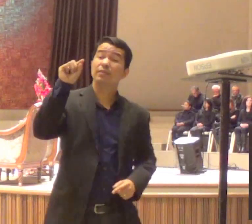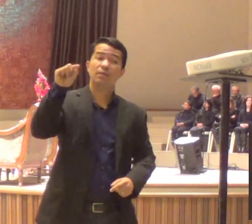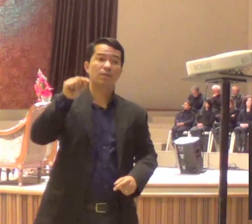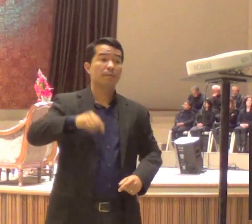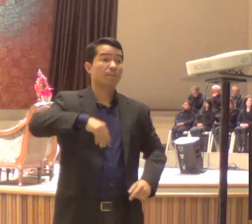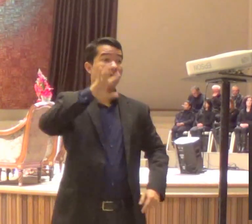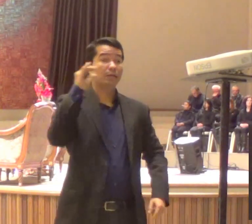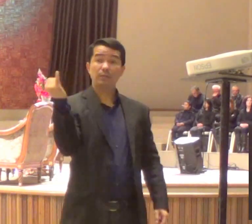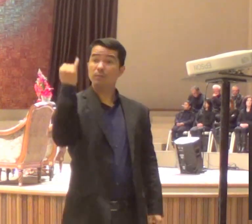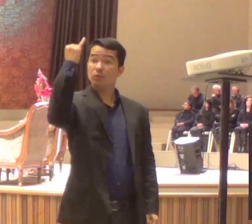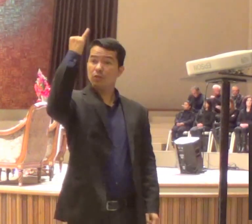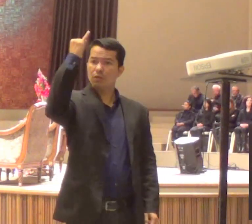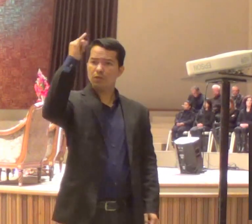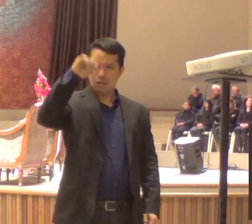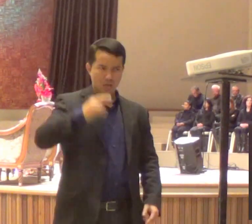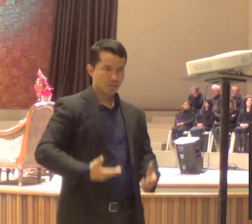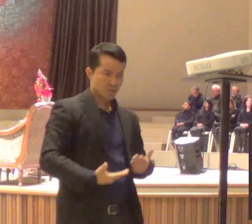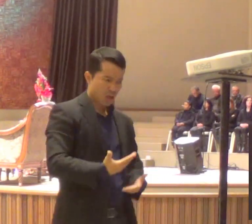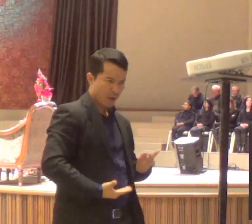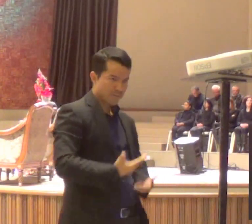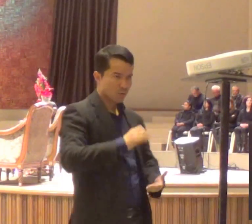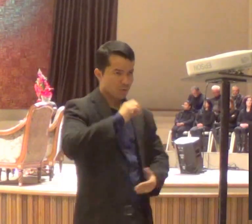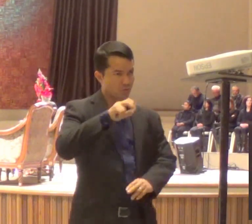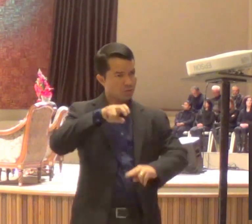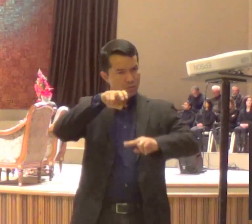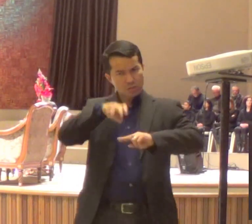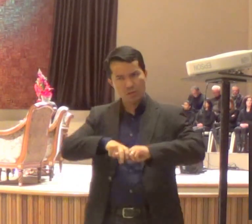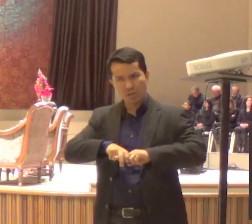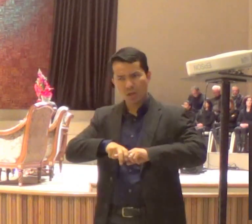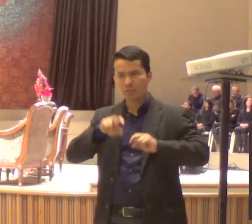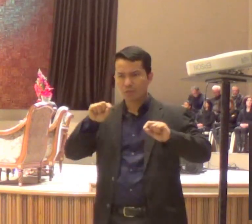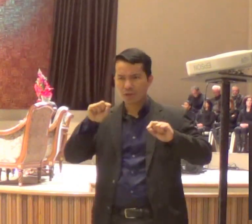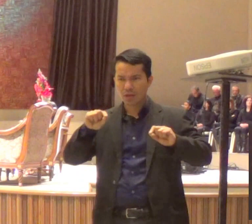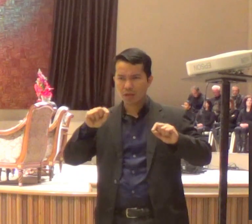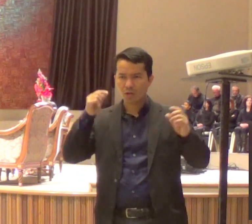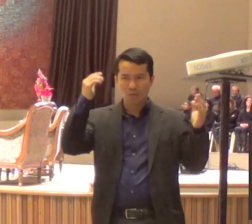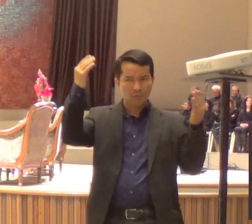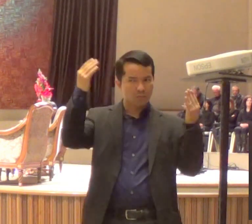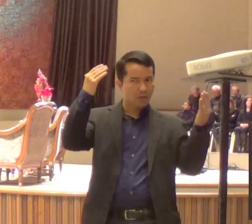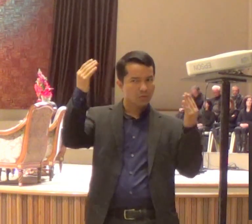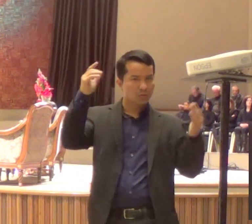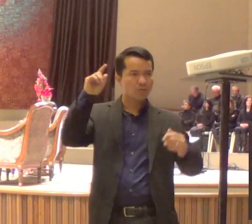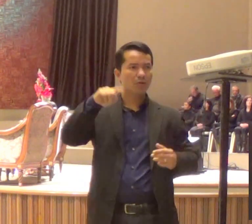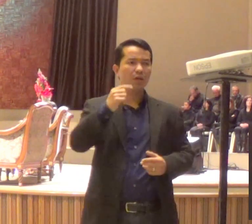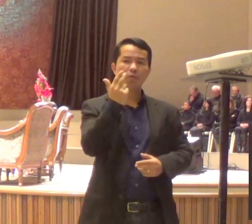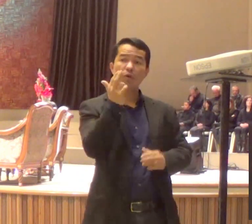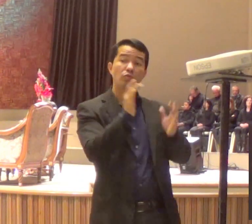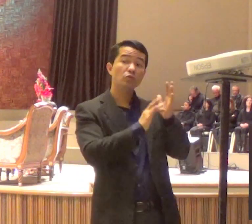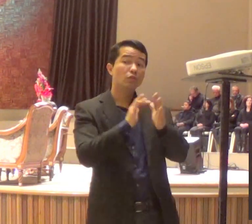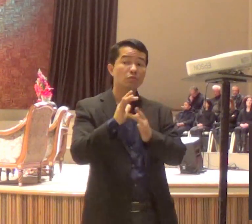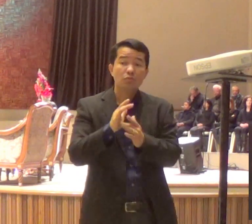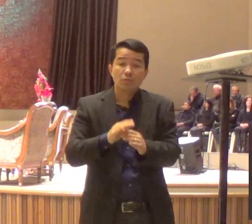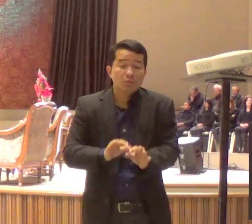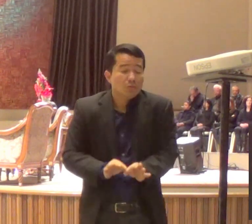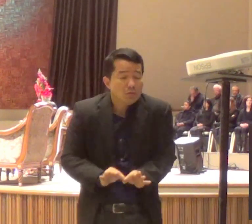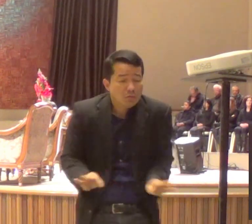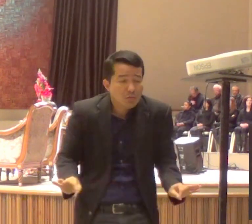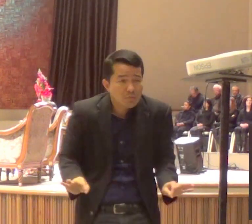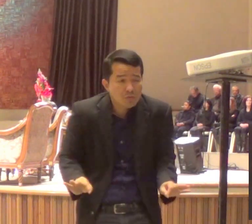serve? não é o que está à mesa, mas eu estou entre vocês, como quem serve, segunda coisa,